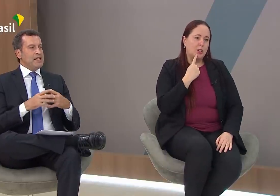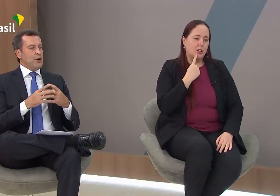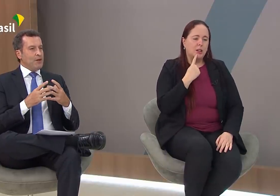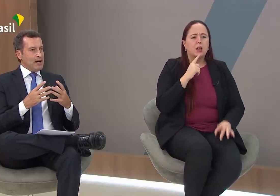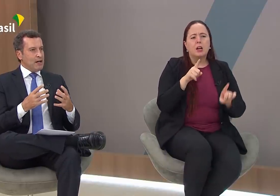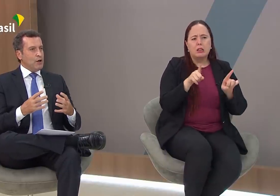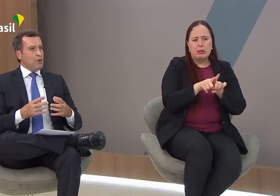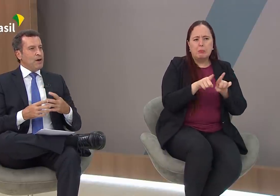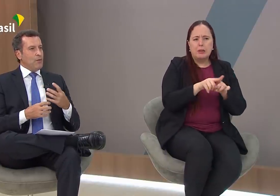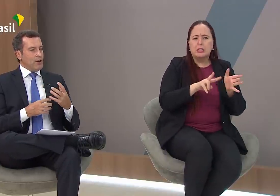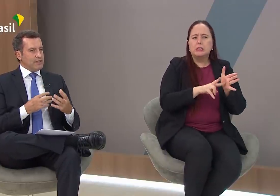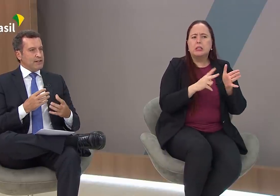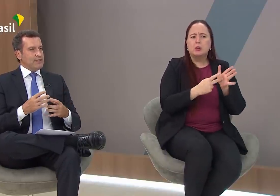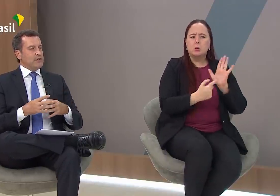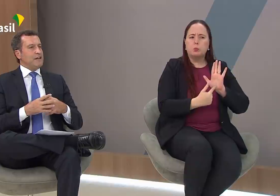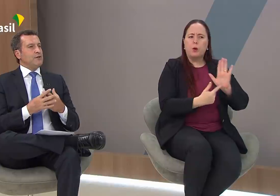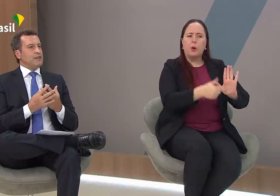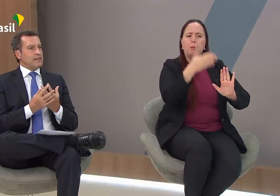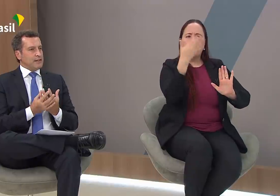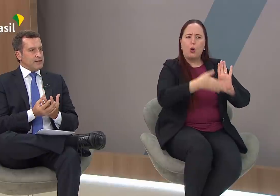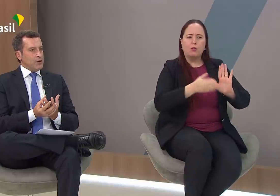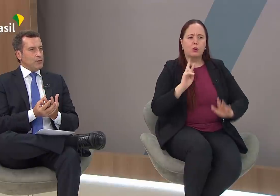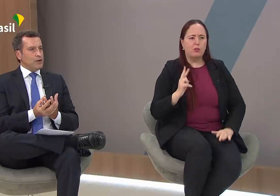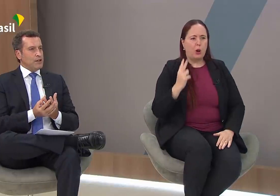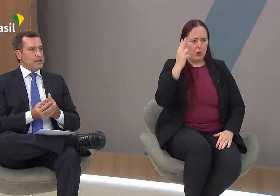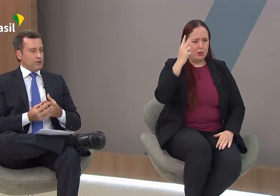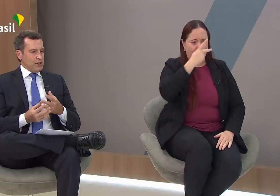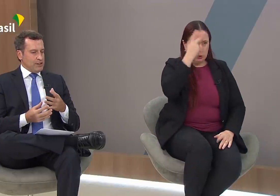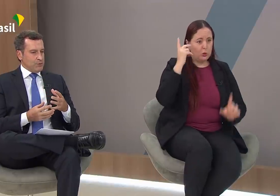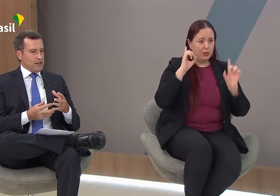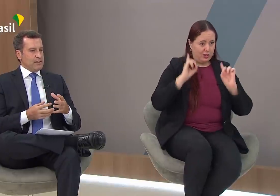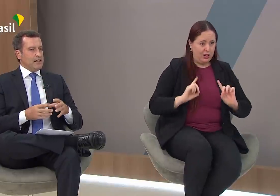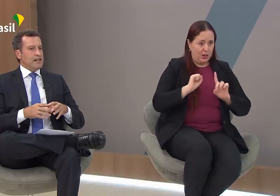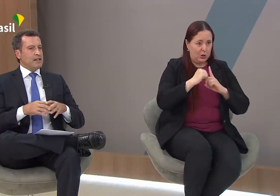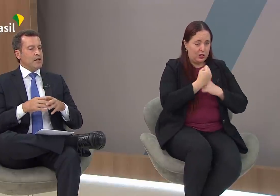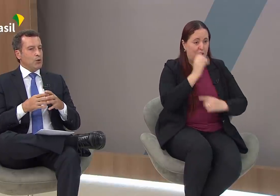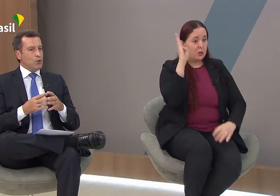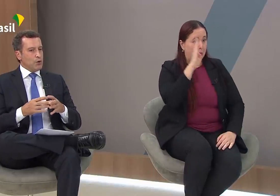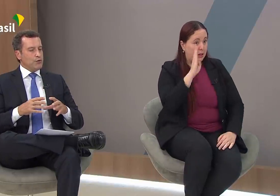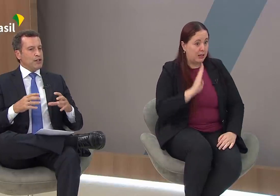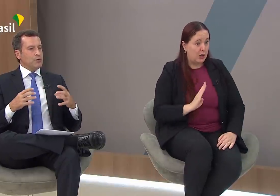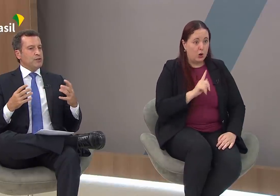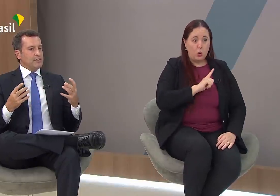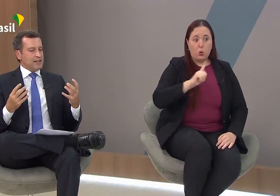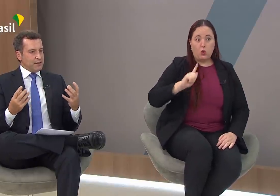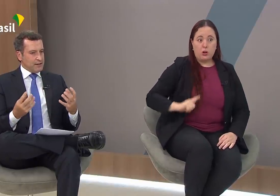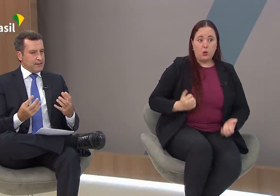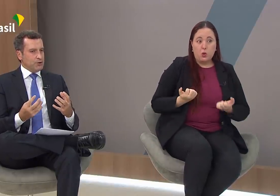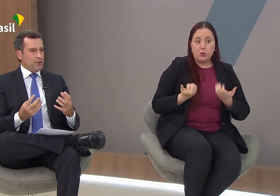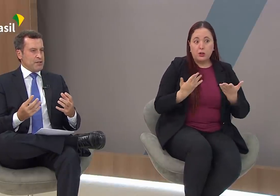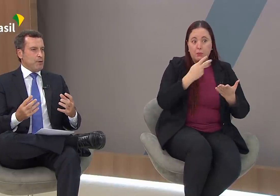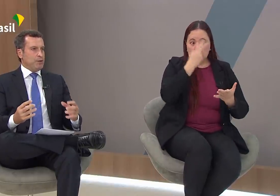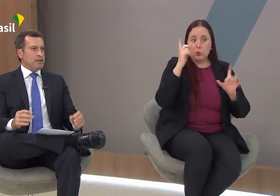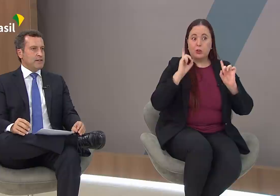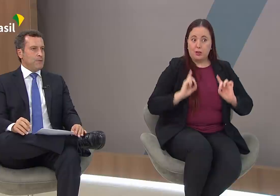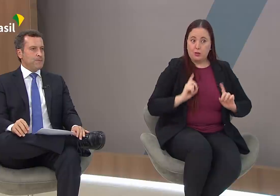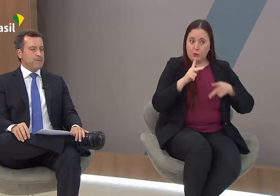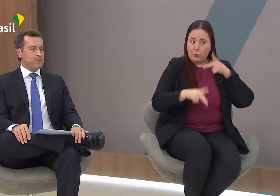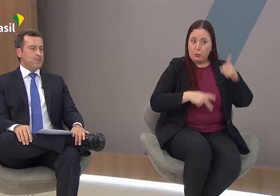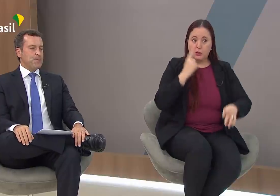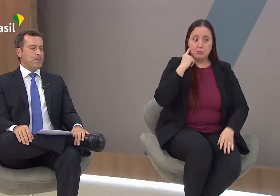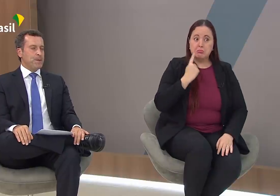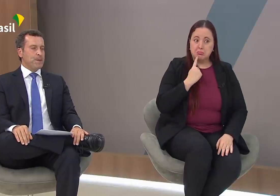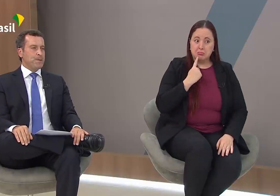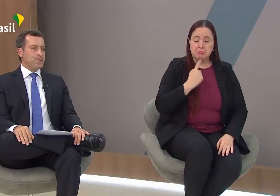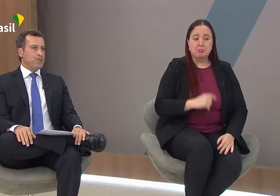Também é uma amostra dessa valorização que a sociedade brasileira, o governo está fazendo com essa população?